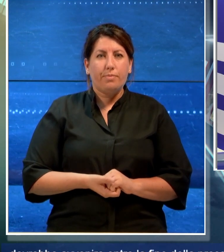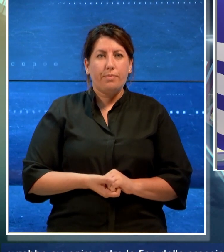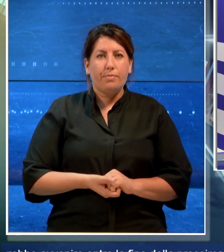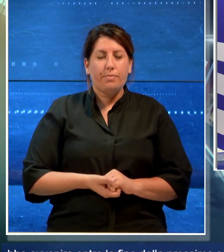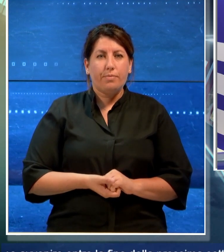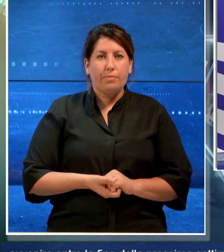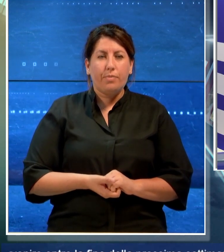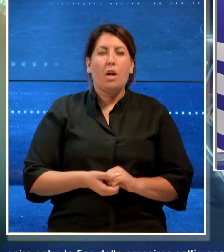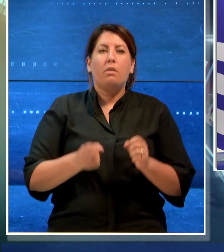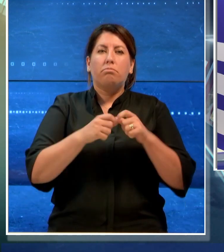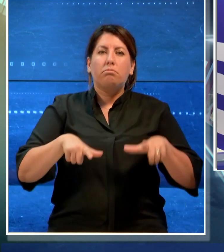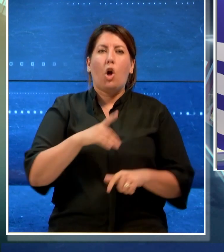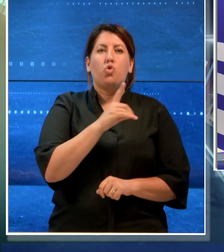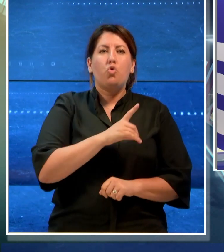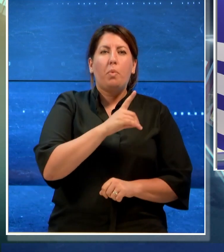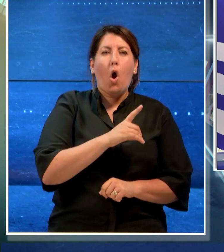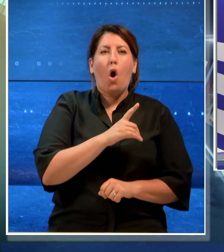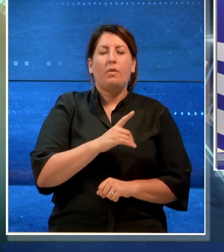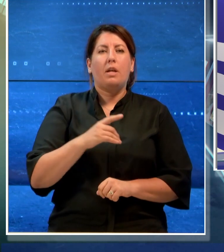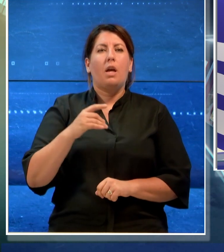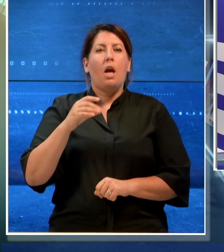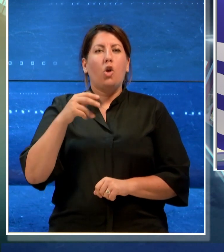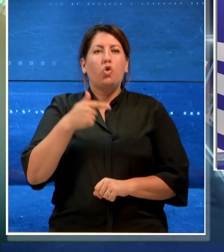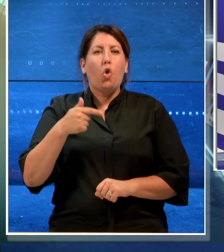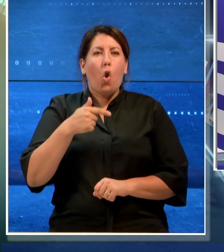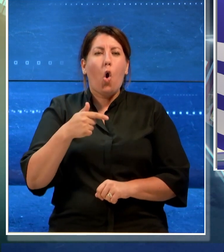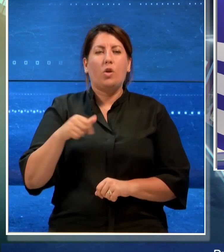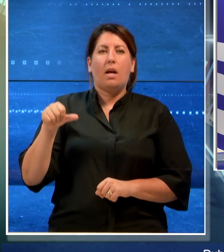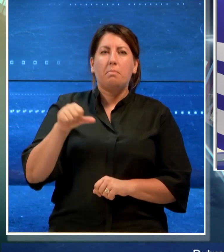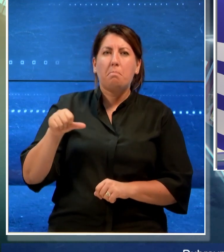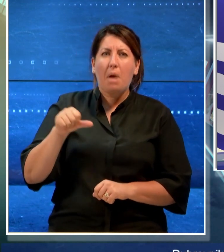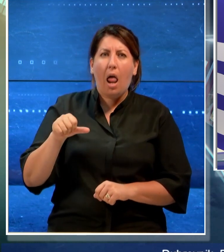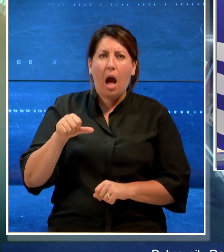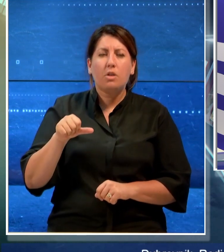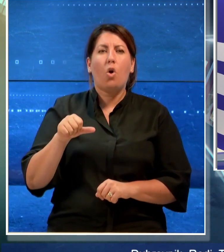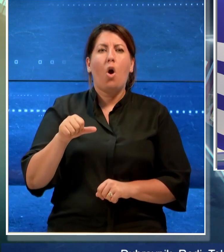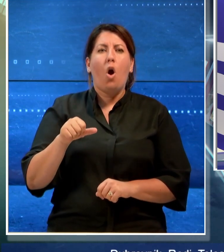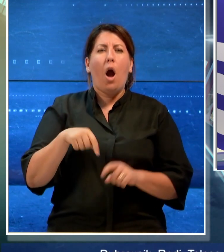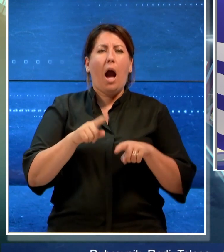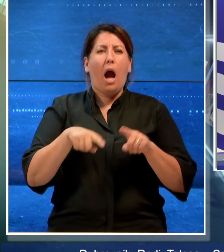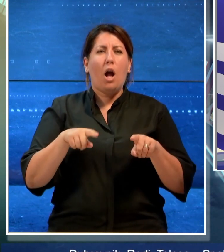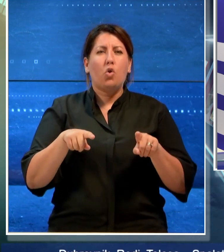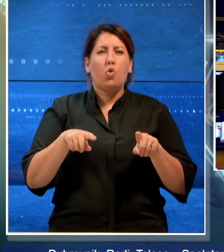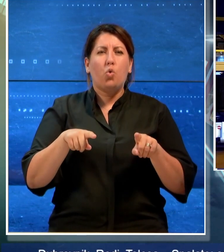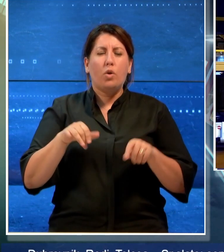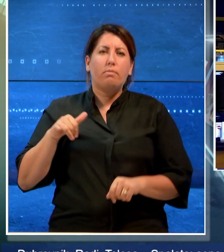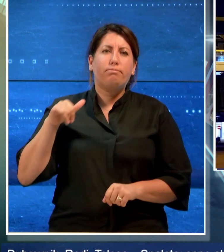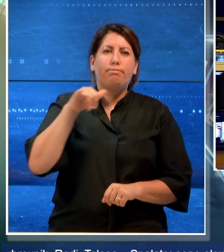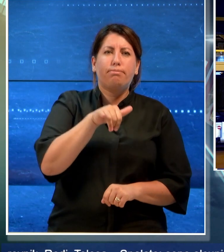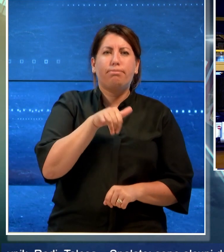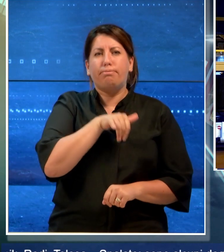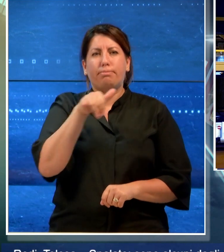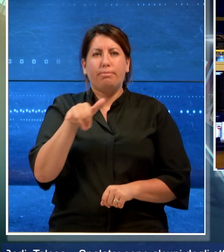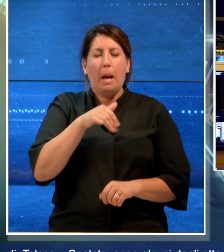Dubrovnik, Rodi, Tolosa, Spalato sono solo alcuni degli otto nuovi collegamenti disponibili